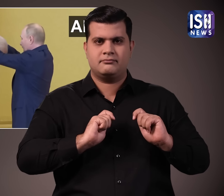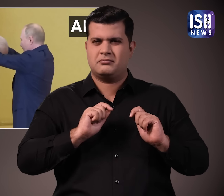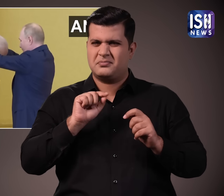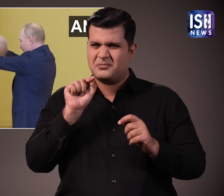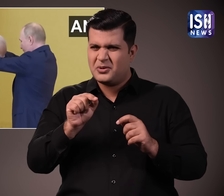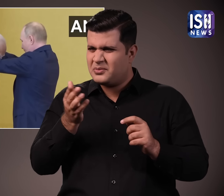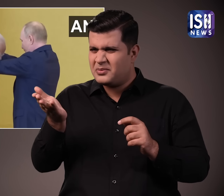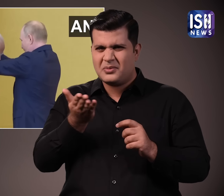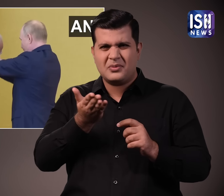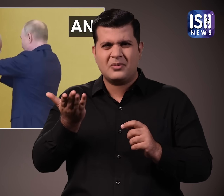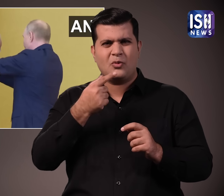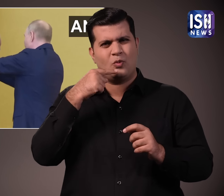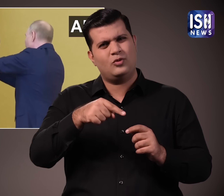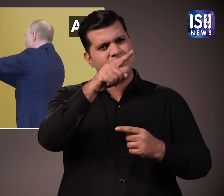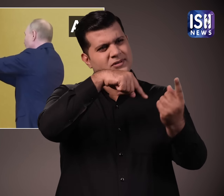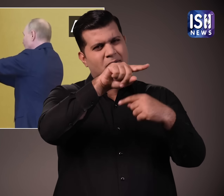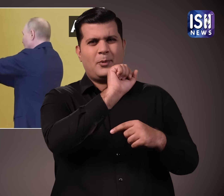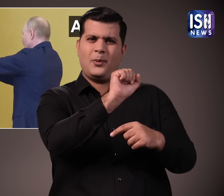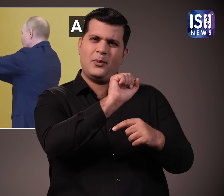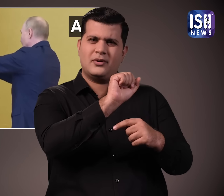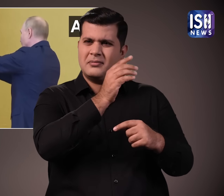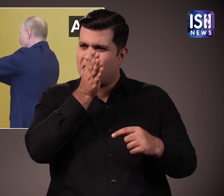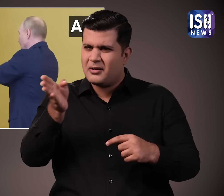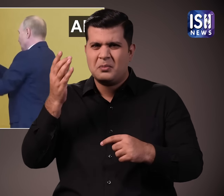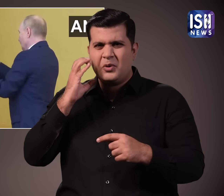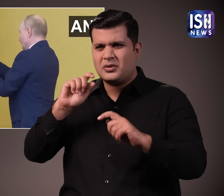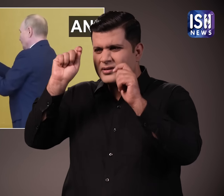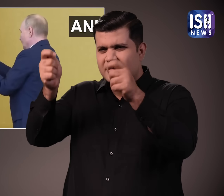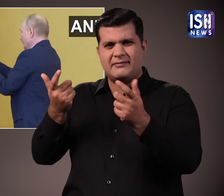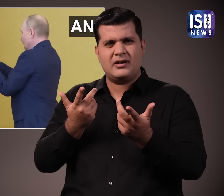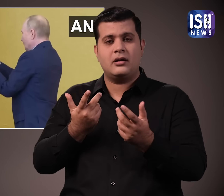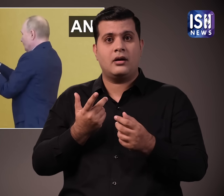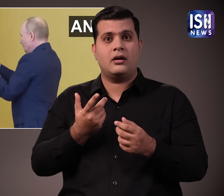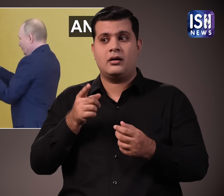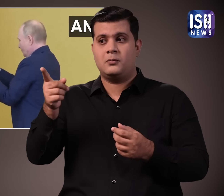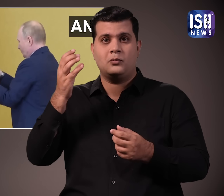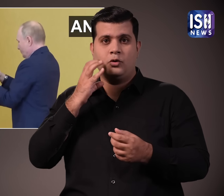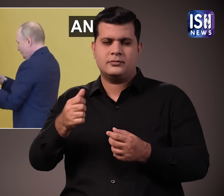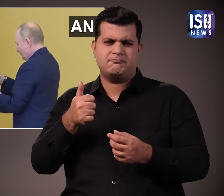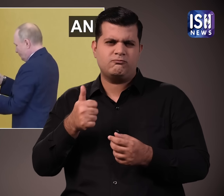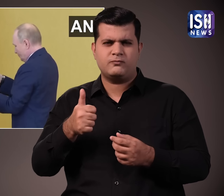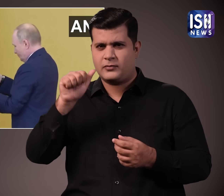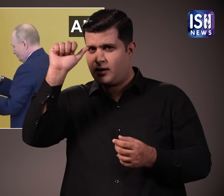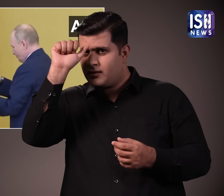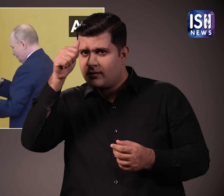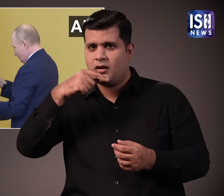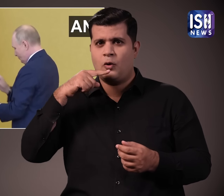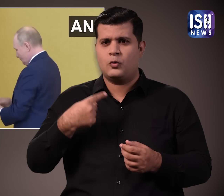लेकिन PM MOUDI को रूस के नागरिक पुरसक से सुख सम्मानत किया गया ये भारत और रूस के बीच साज़दारी और